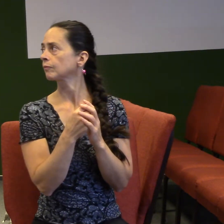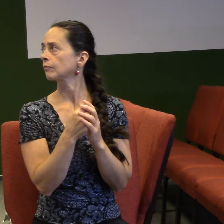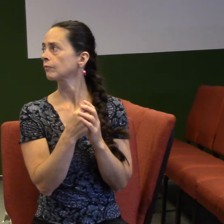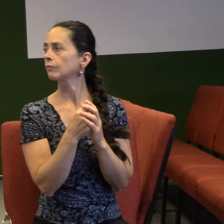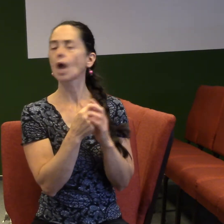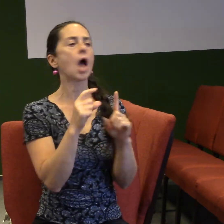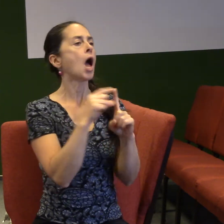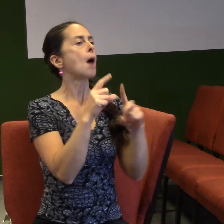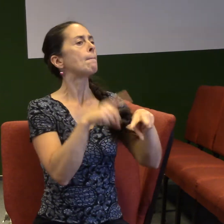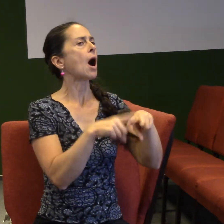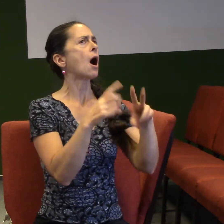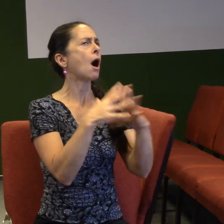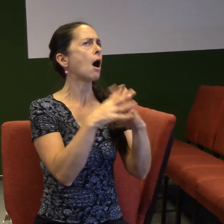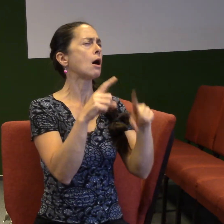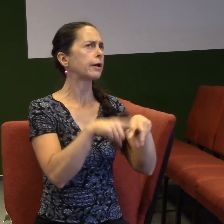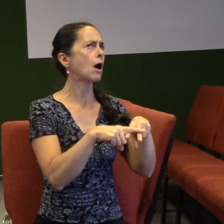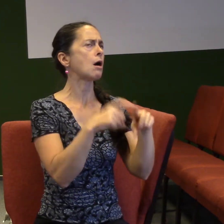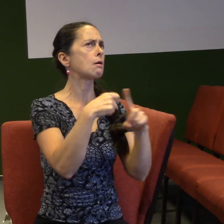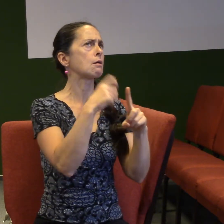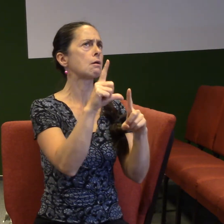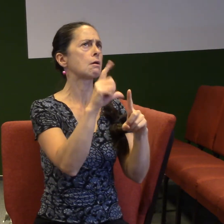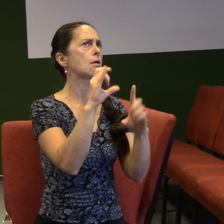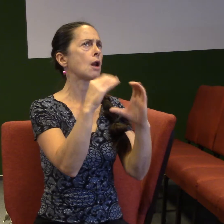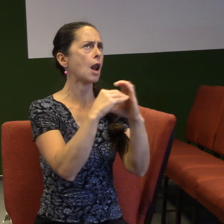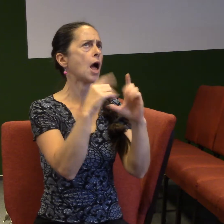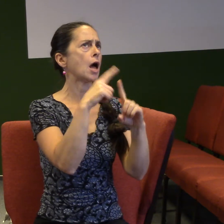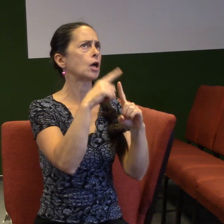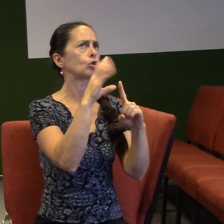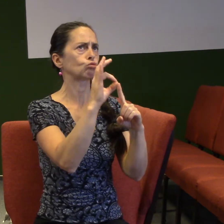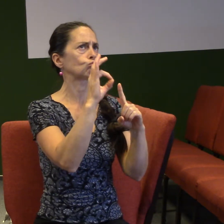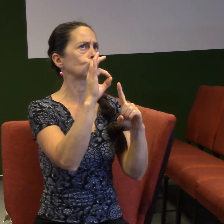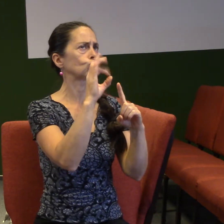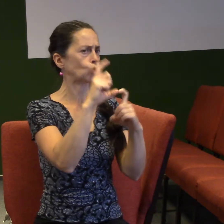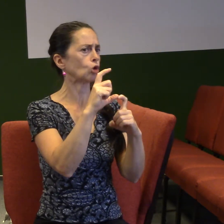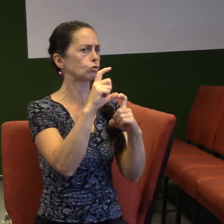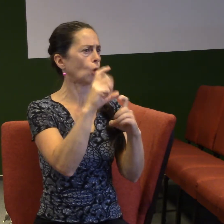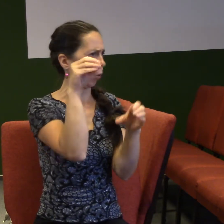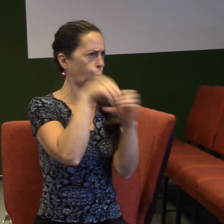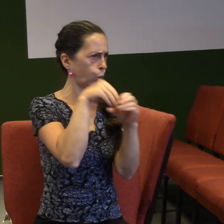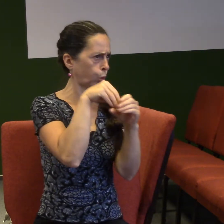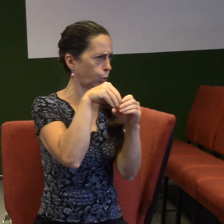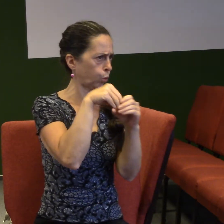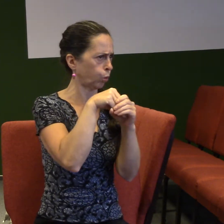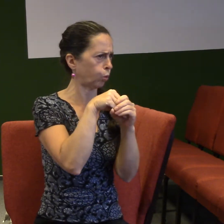slovo vlastně znamená, tak ono má mnoho různých významů, nebo dá se použít prostě mnoho v těch významů toho slova.